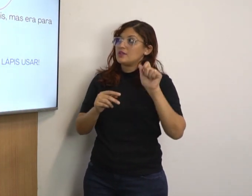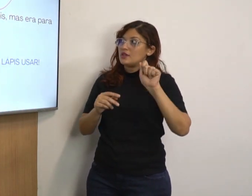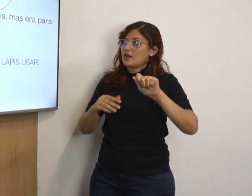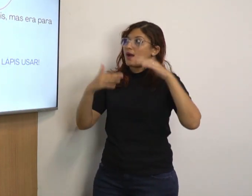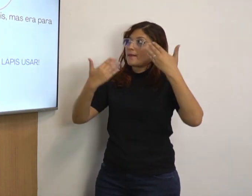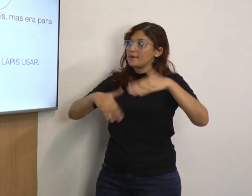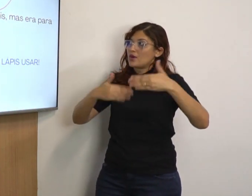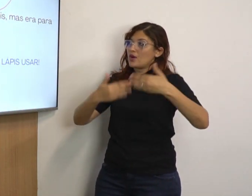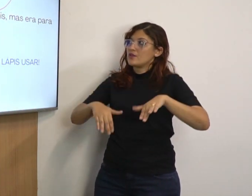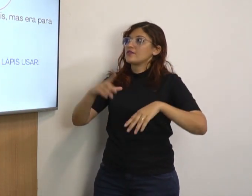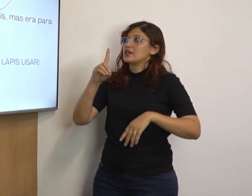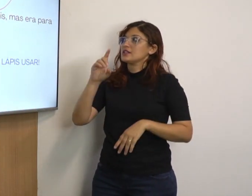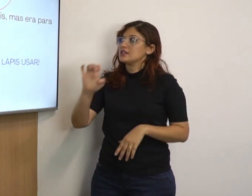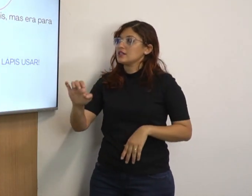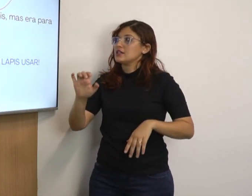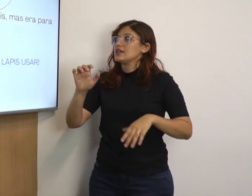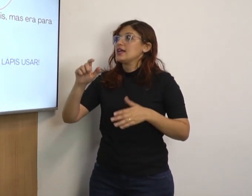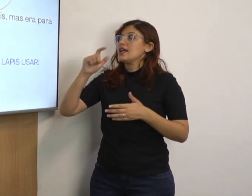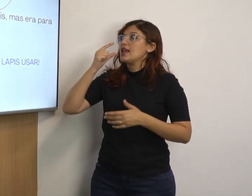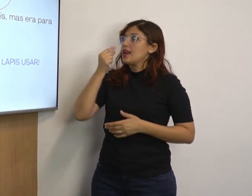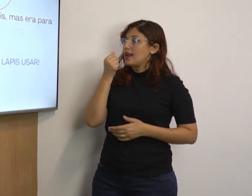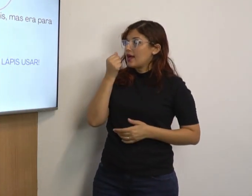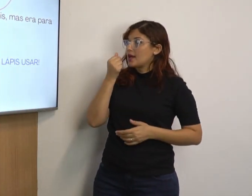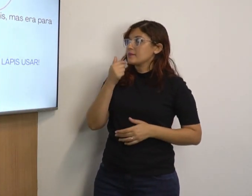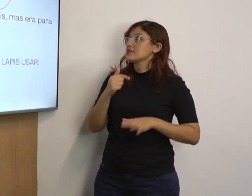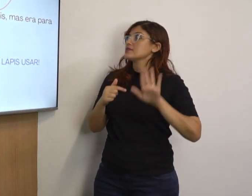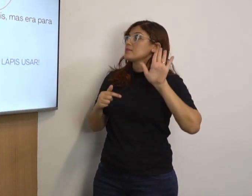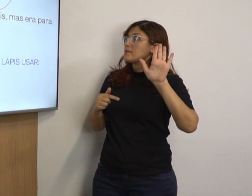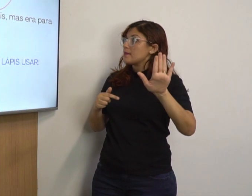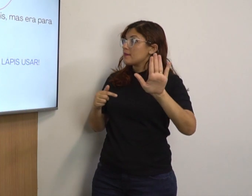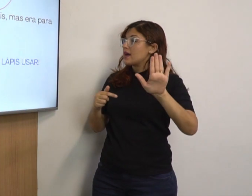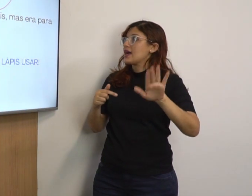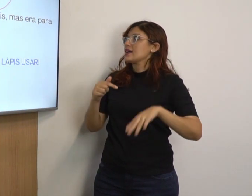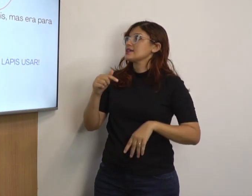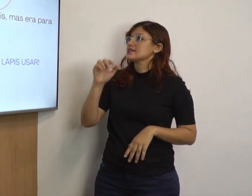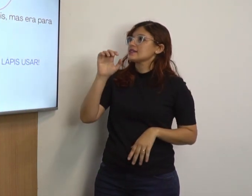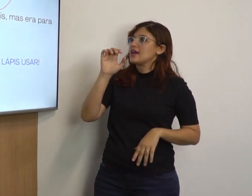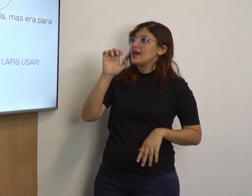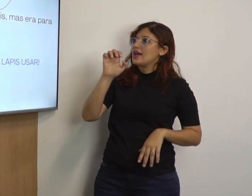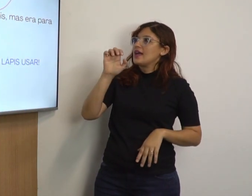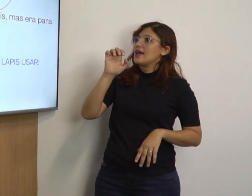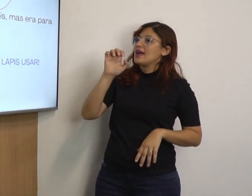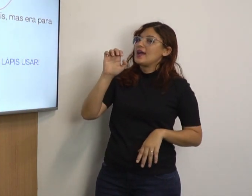Respondi a prova de lápis. Mas